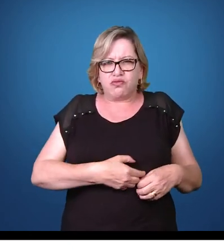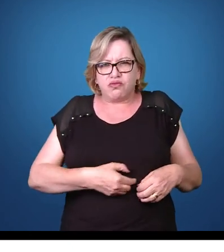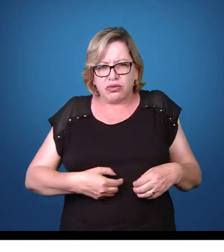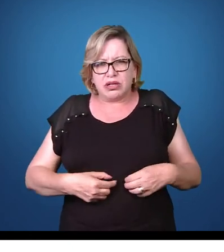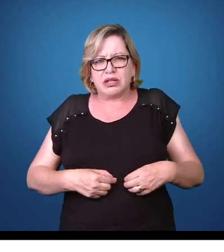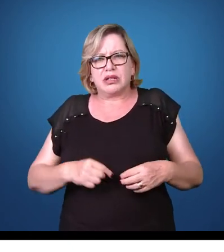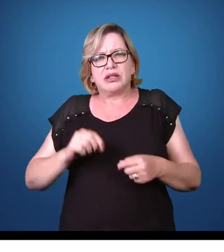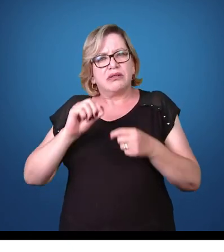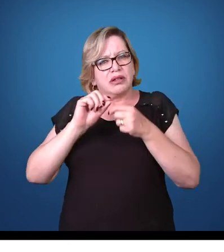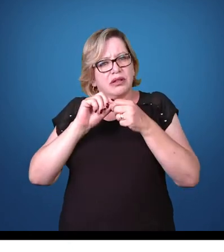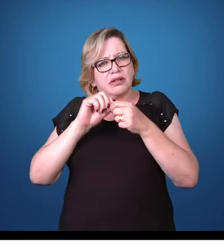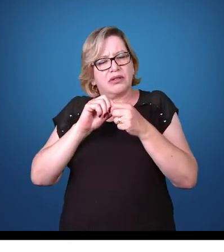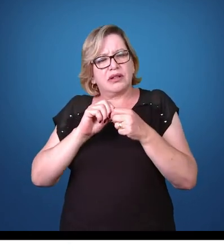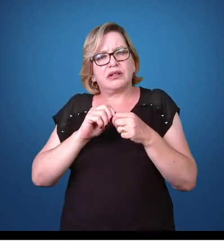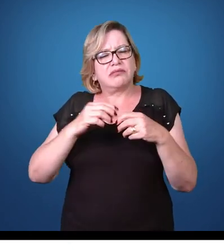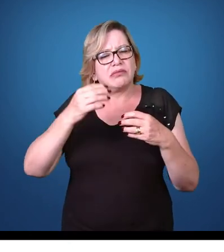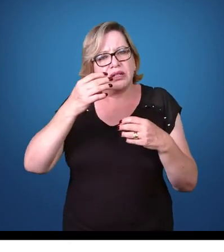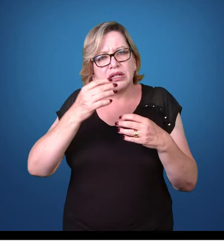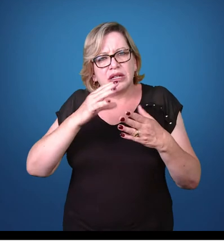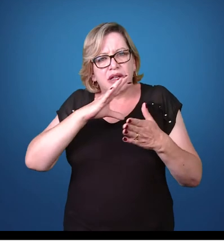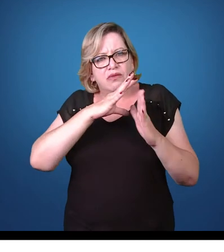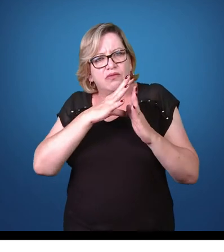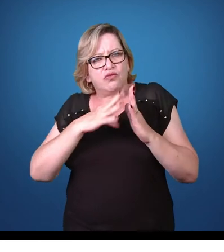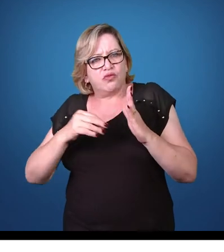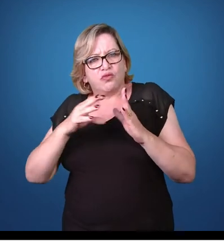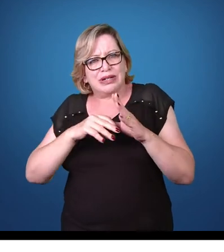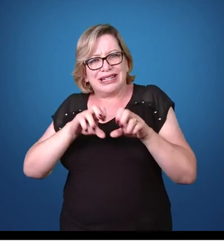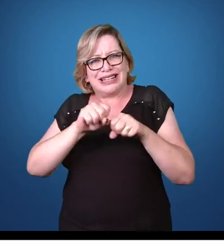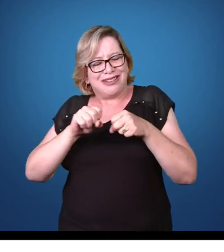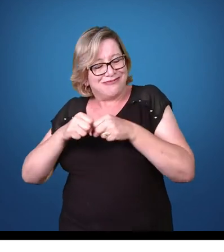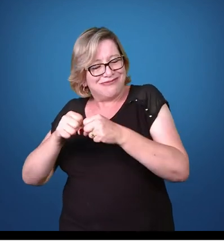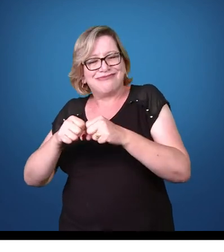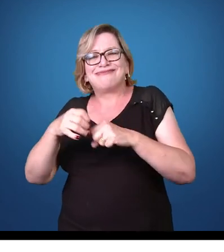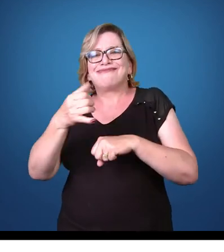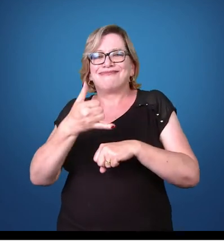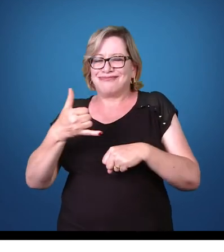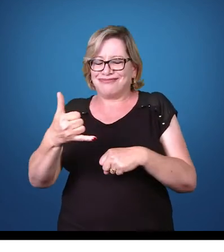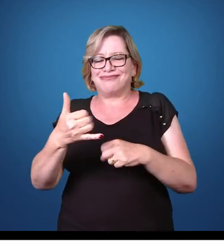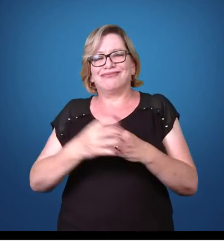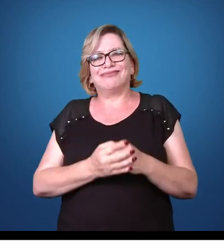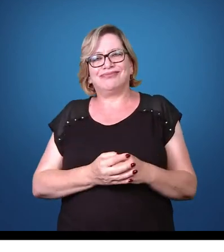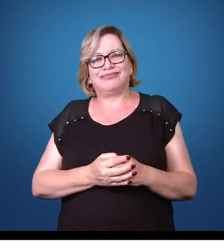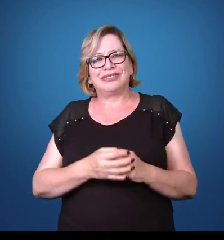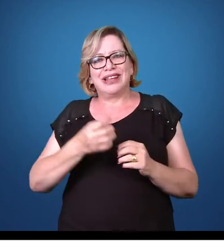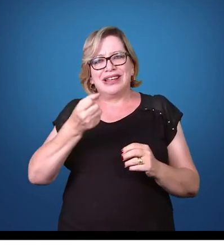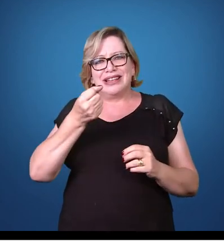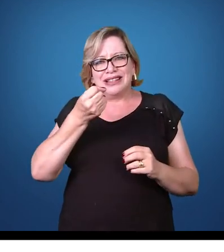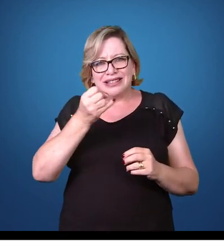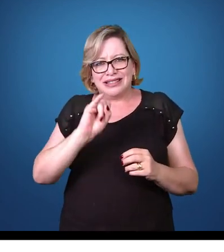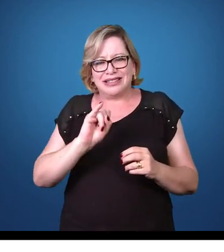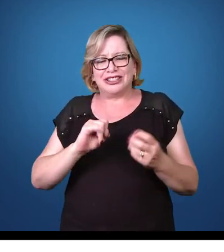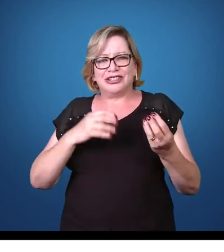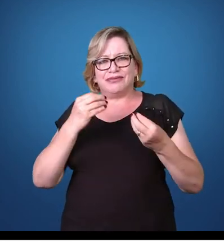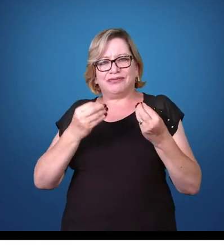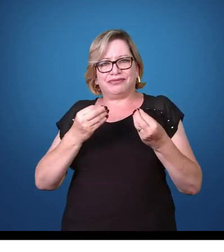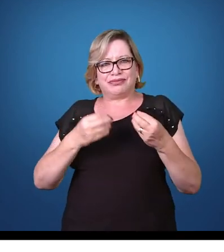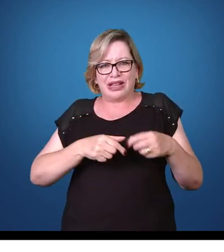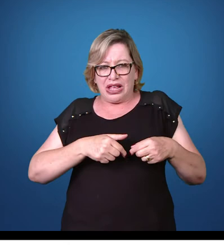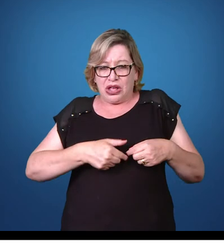na região do duodeno, onde há a quebra e a absorção de gordura. Se o local não está